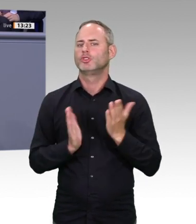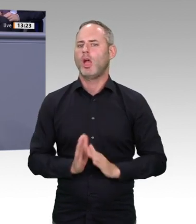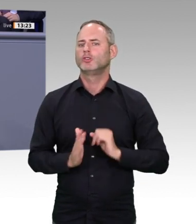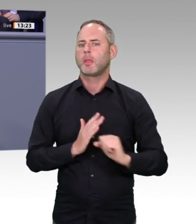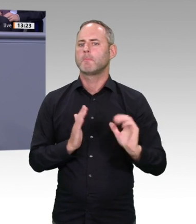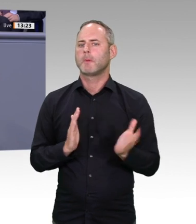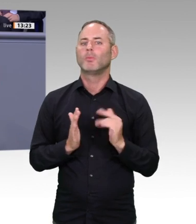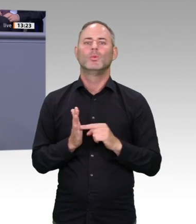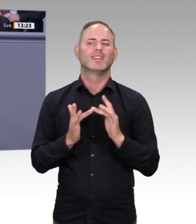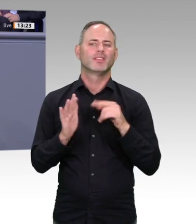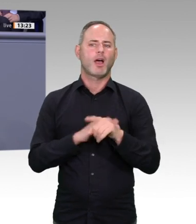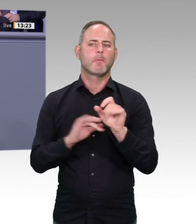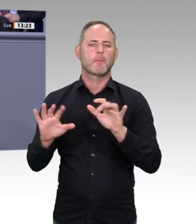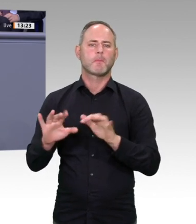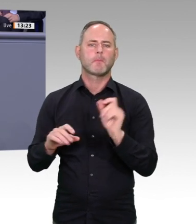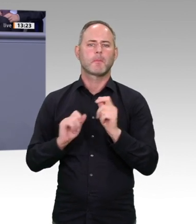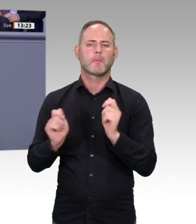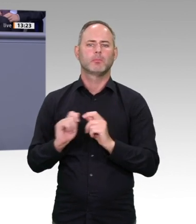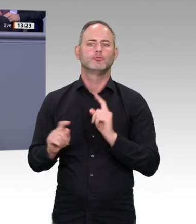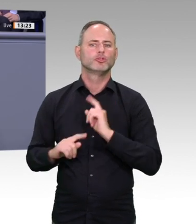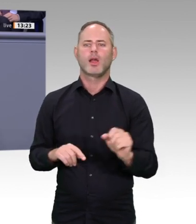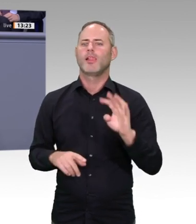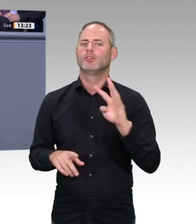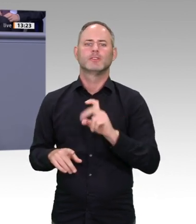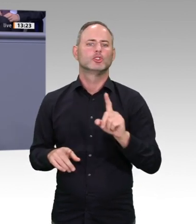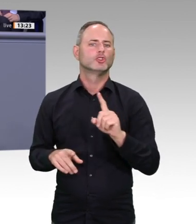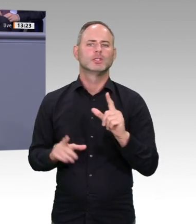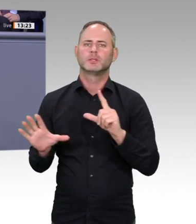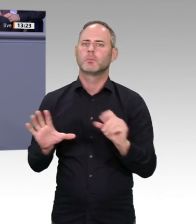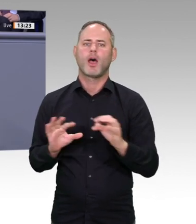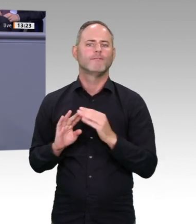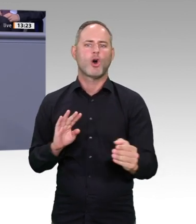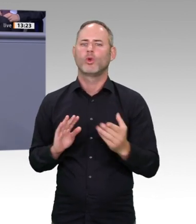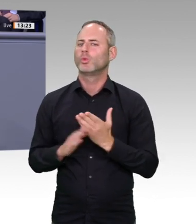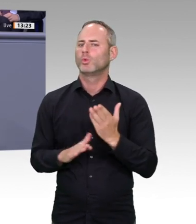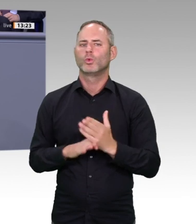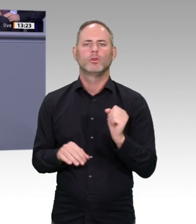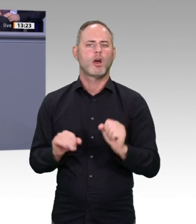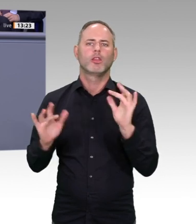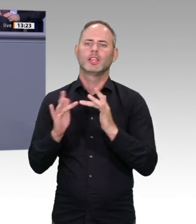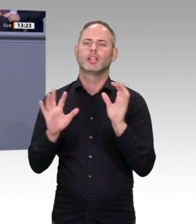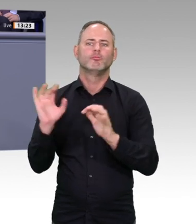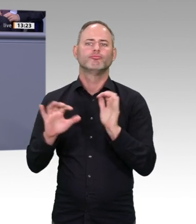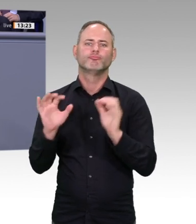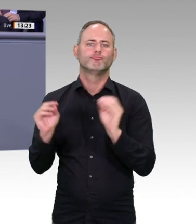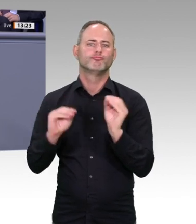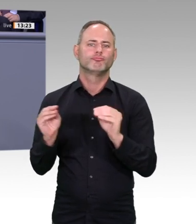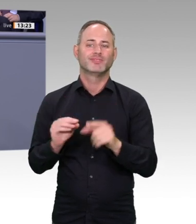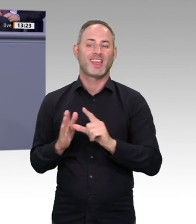Sofa, von der Couch, wo auch immer von unterwegs, zu jeder Tages und Nachtzeit. Und das ist etwas, womit wir Eltern und Familien auch